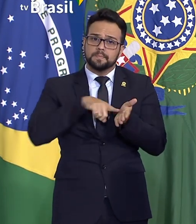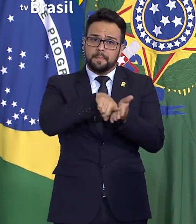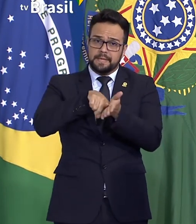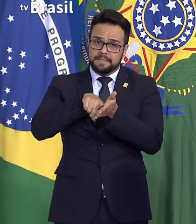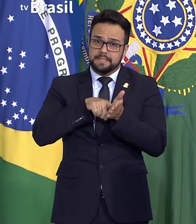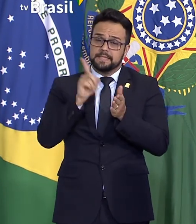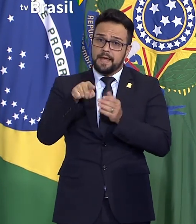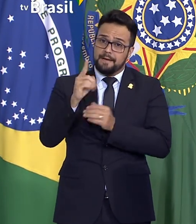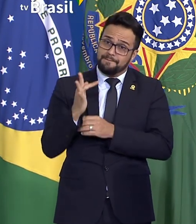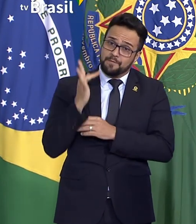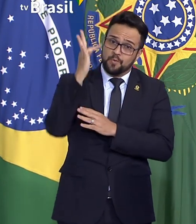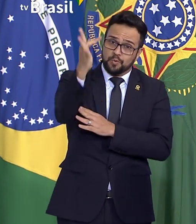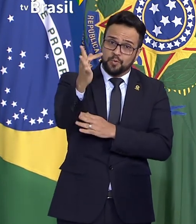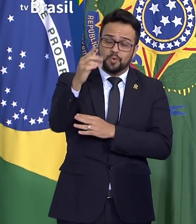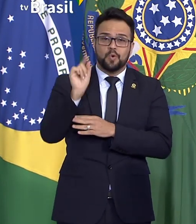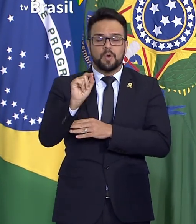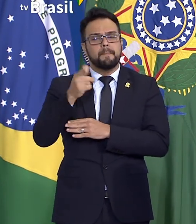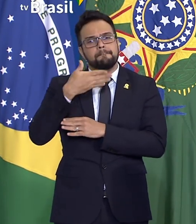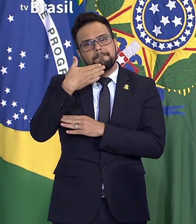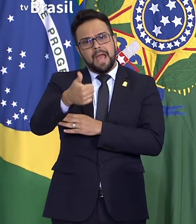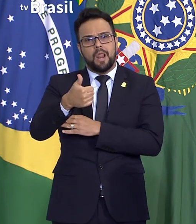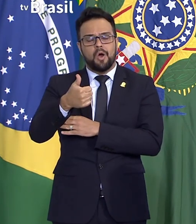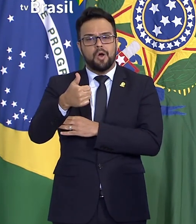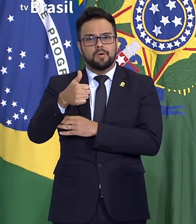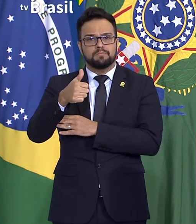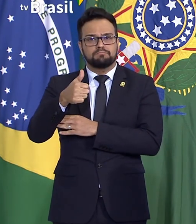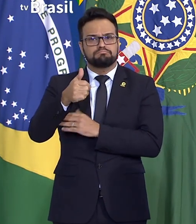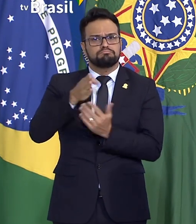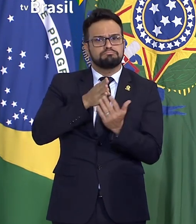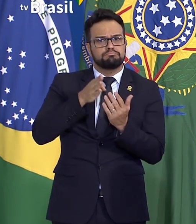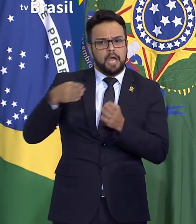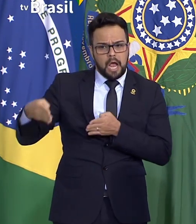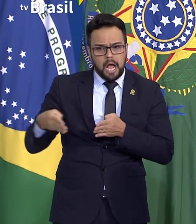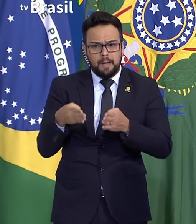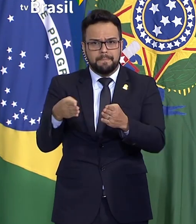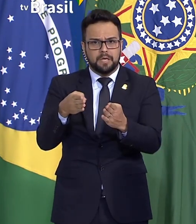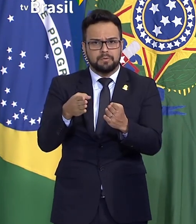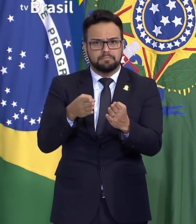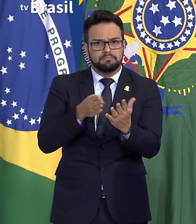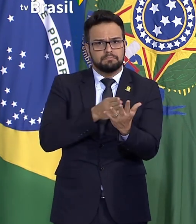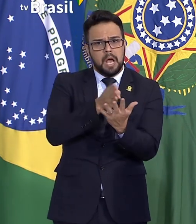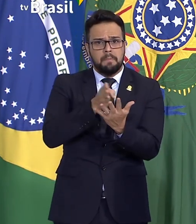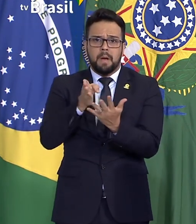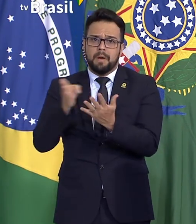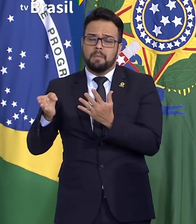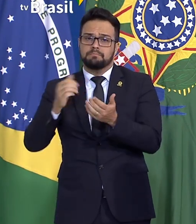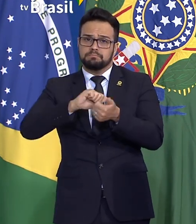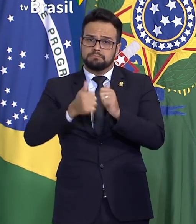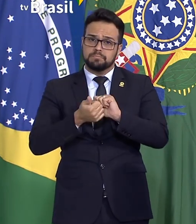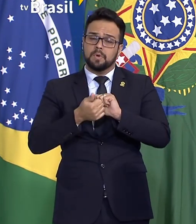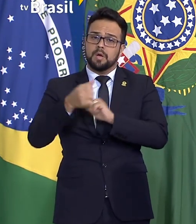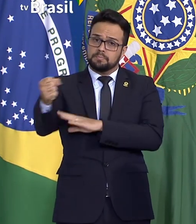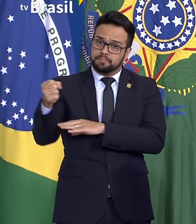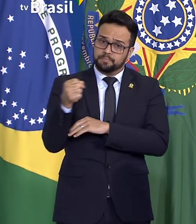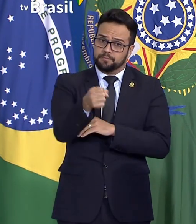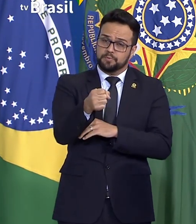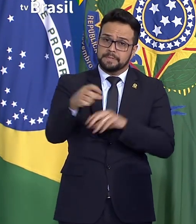daqui para frente qual a melhor forma de nós enquadrarmos os servidores